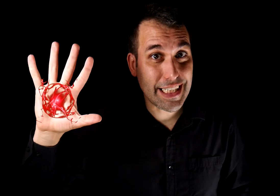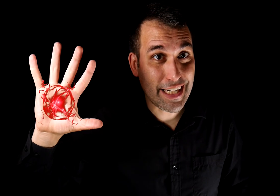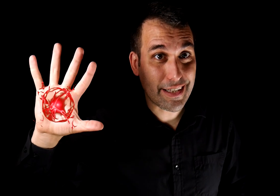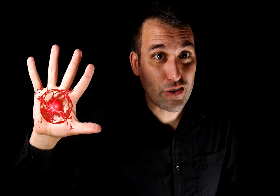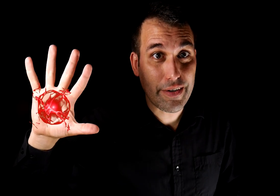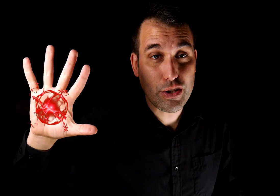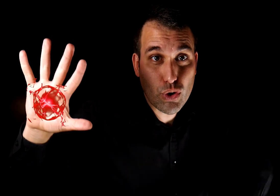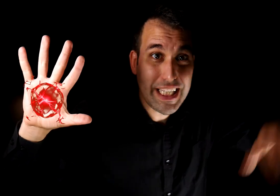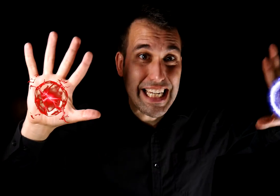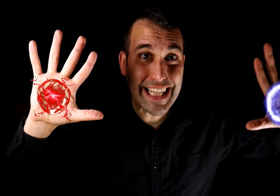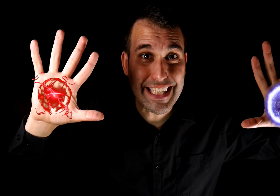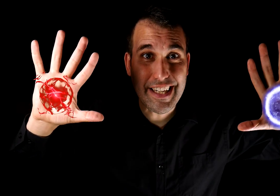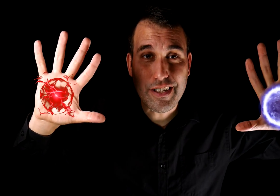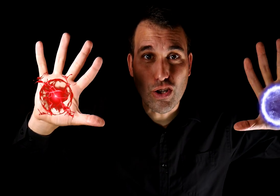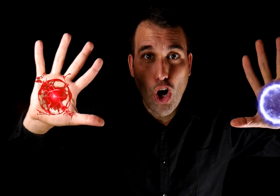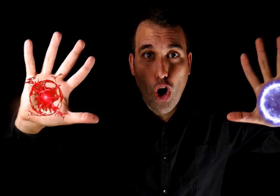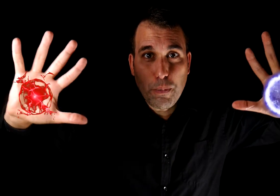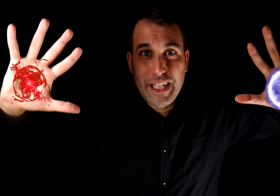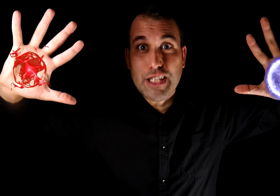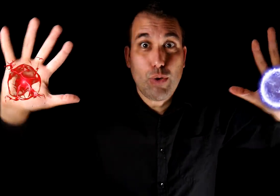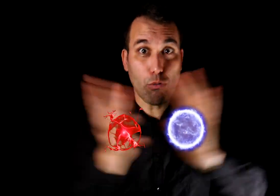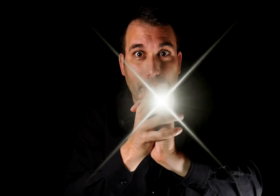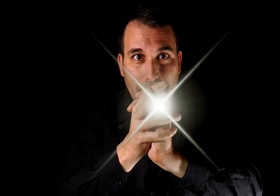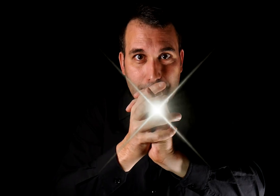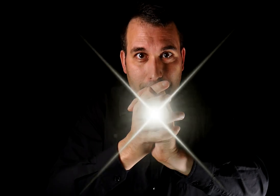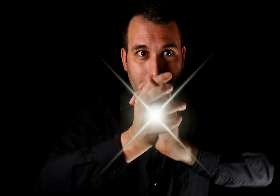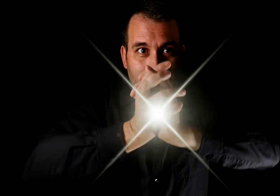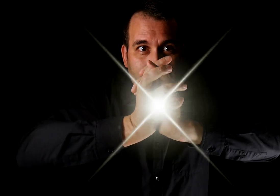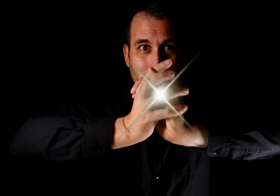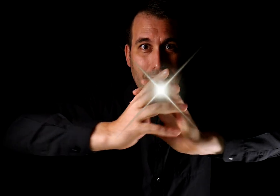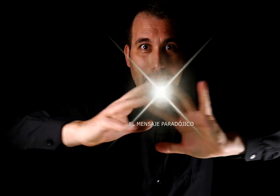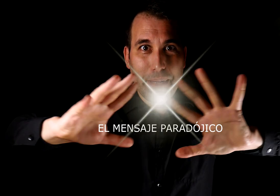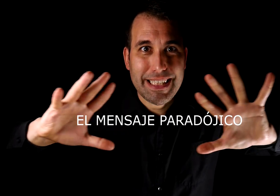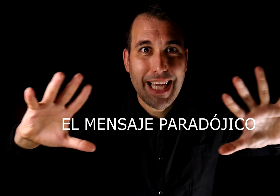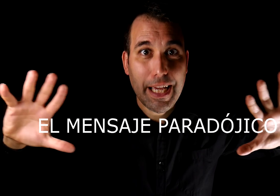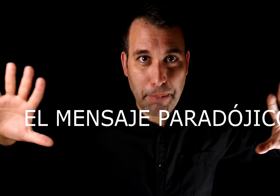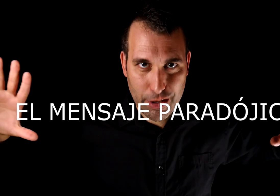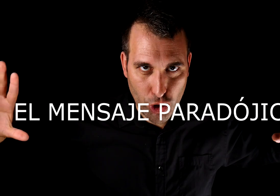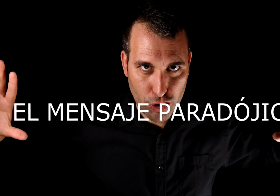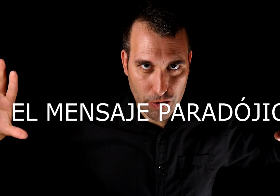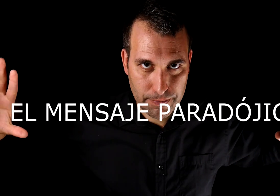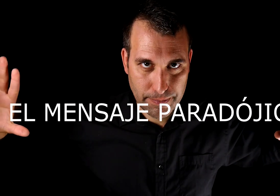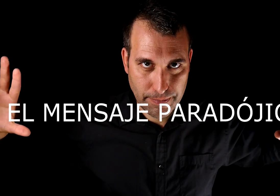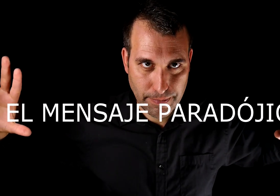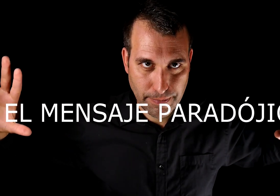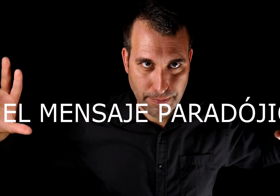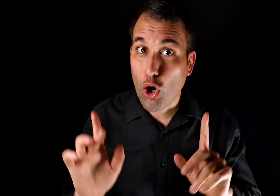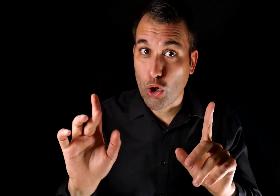señalización de la virtud y la de la inmigración, obtienes una nueva. El mensaje paradójico. Ojo,